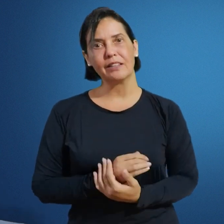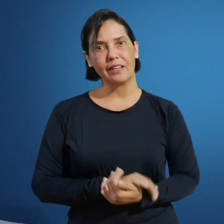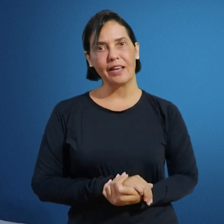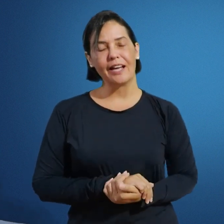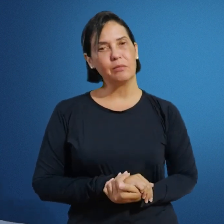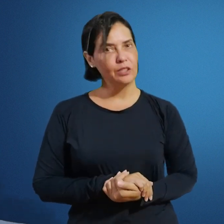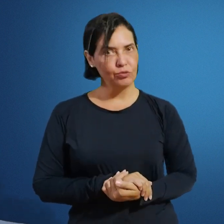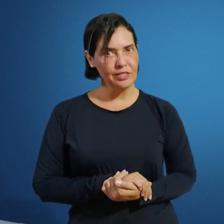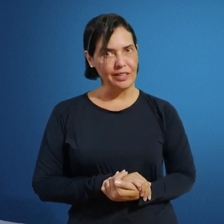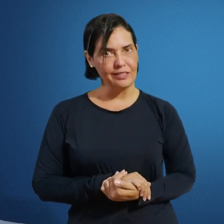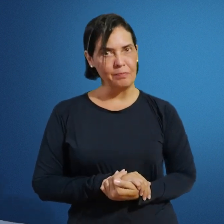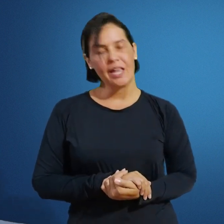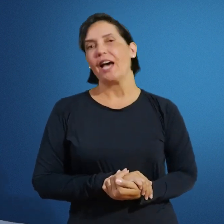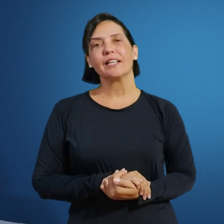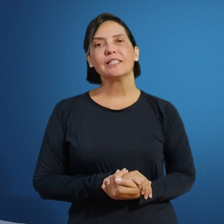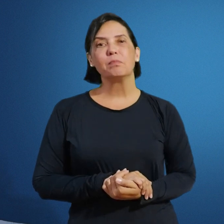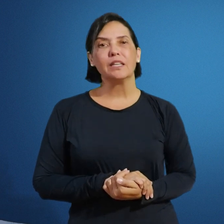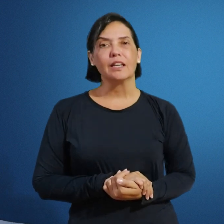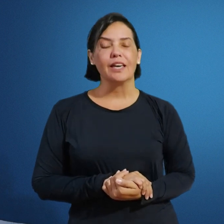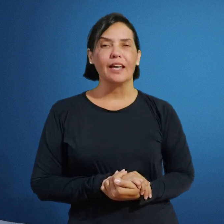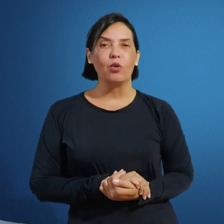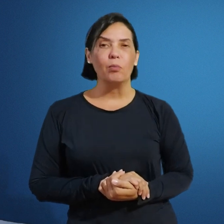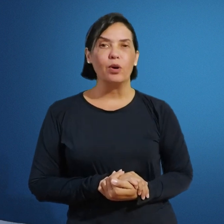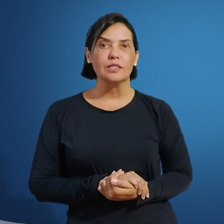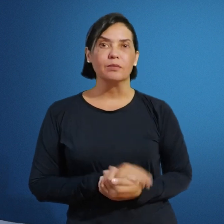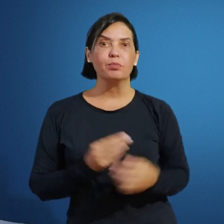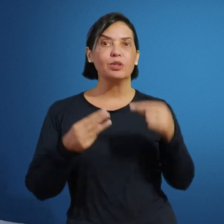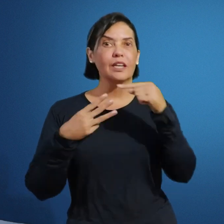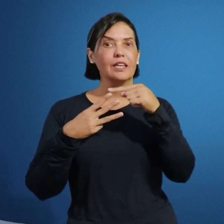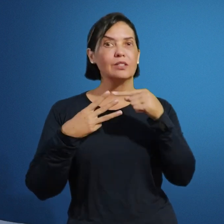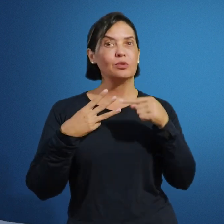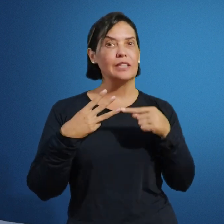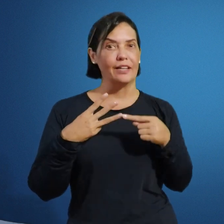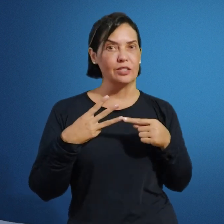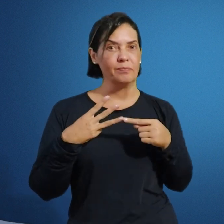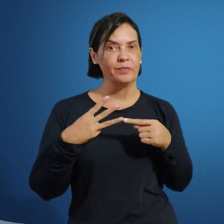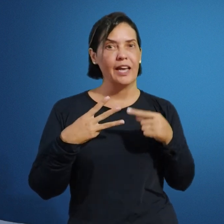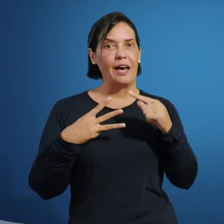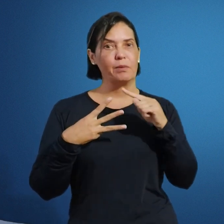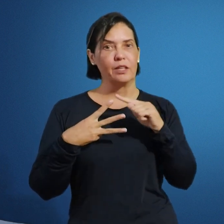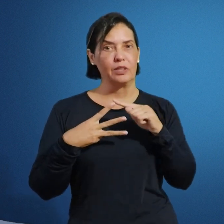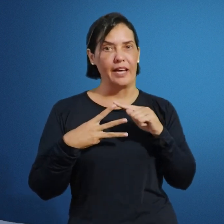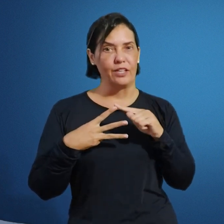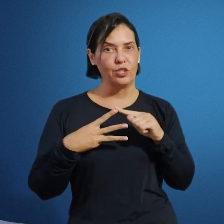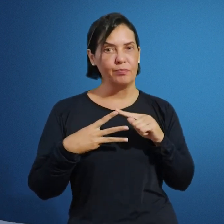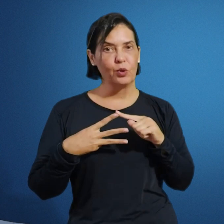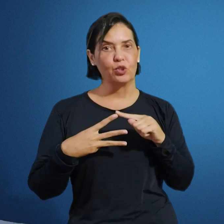atender a demanda de vocês. A disciplina, ela é composta por três unidades. A primeira unidade, onde